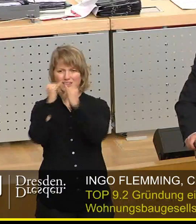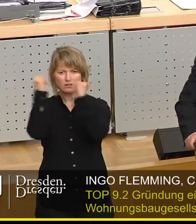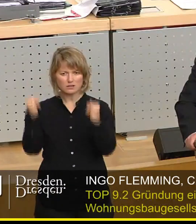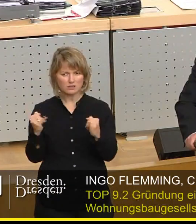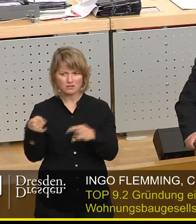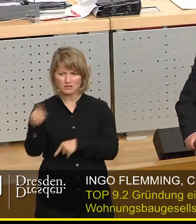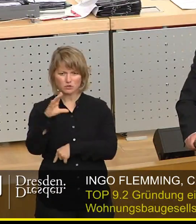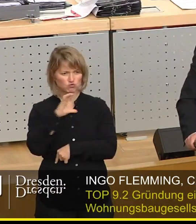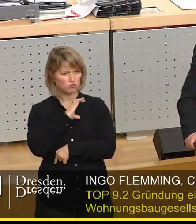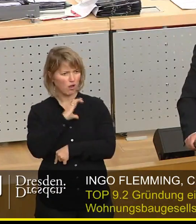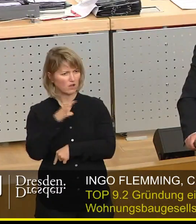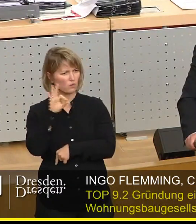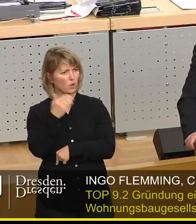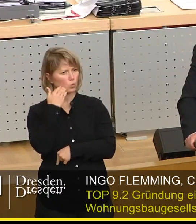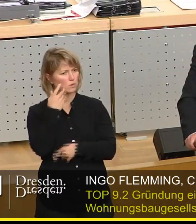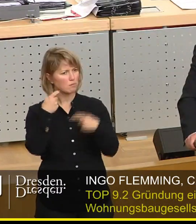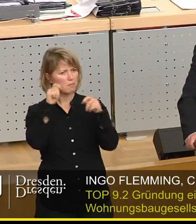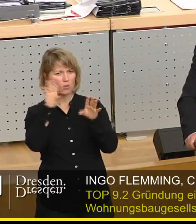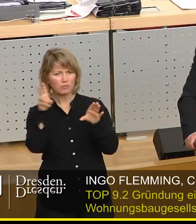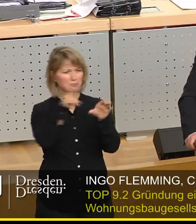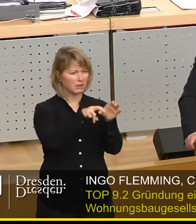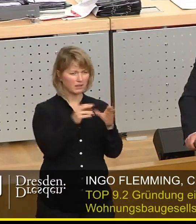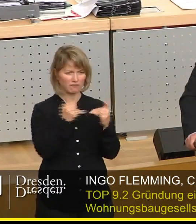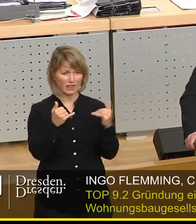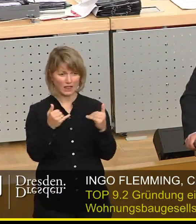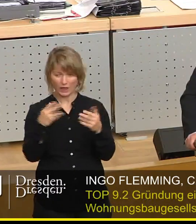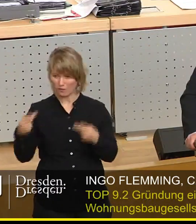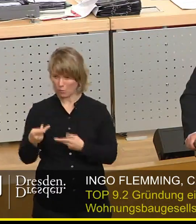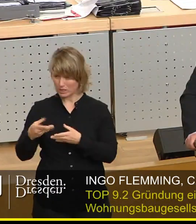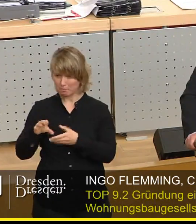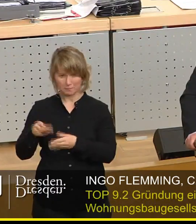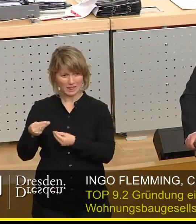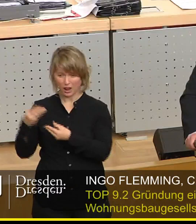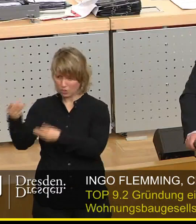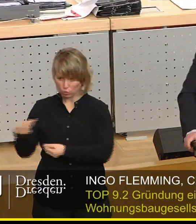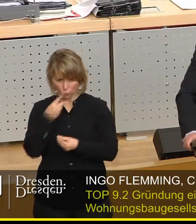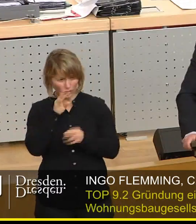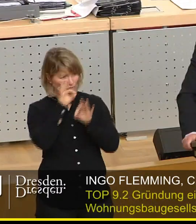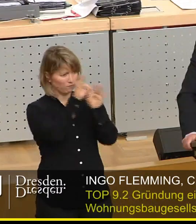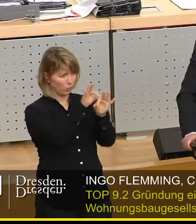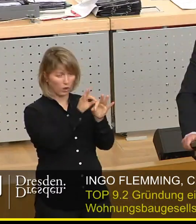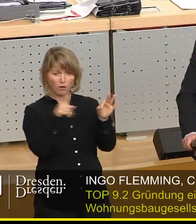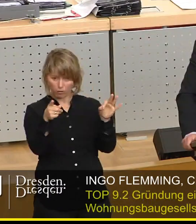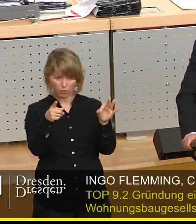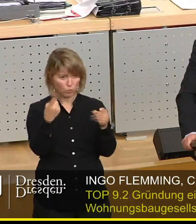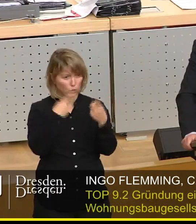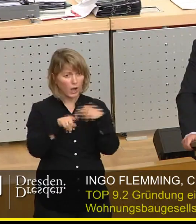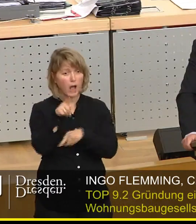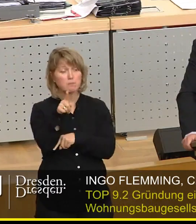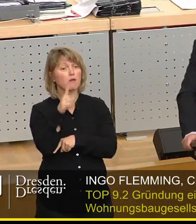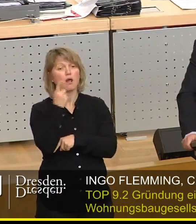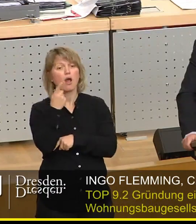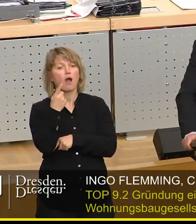eine Chance haben für den sozialen Wohnungsbau, sich daran zu beteiligen, wenn alle Fördermittel in diese Woba hineingesaugt werden. Denn auch die können das nicht zu